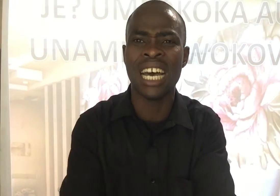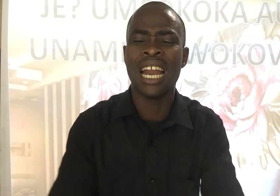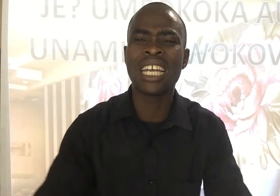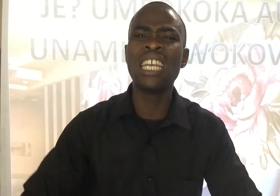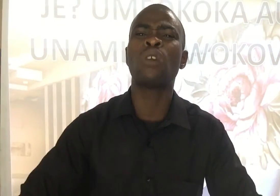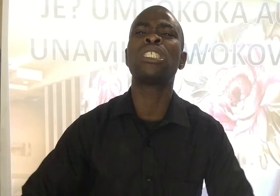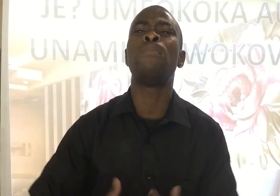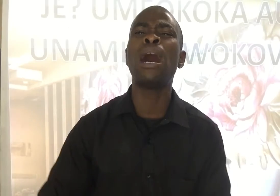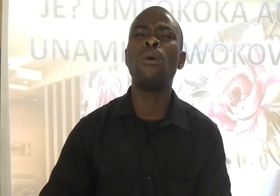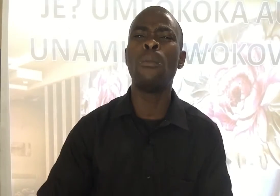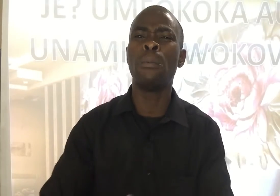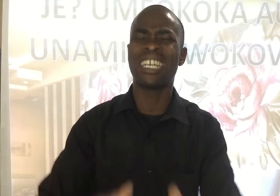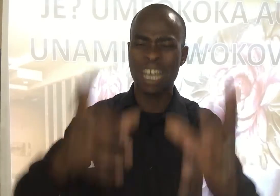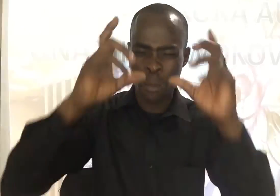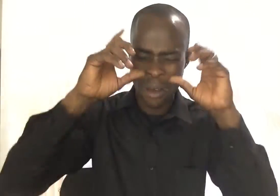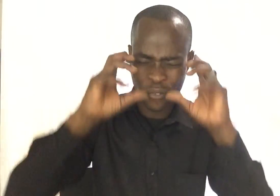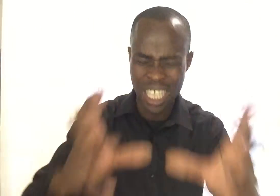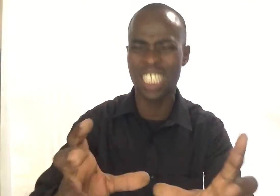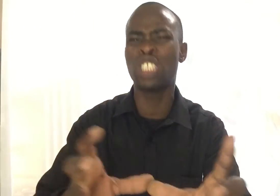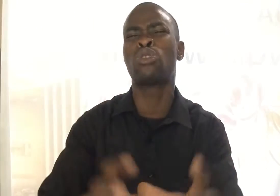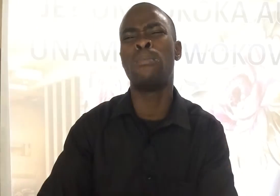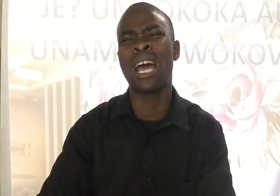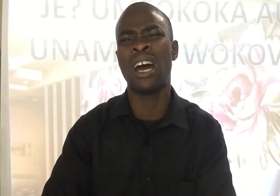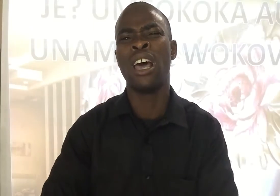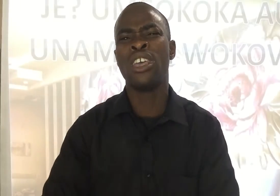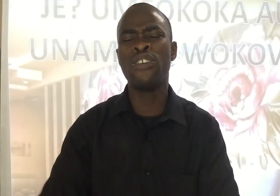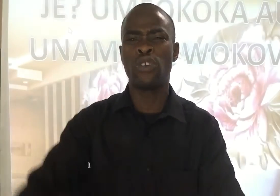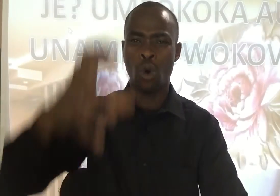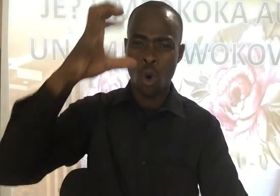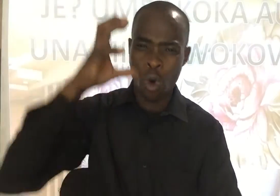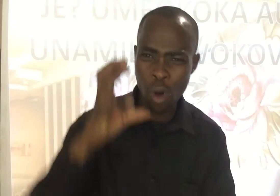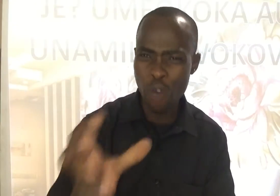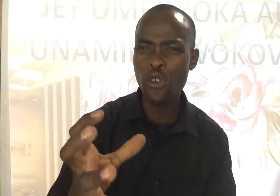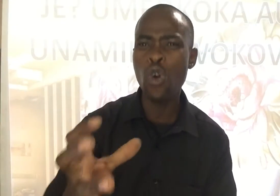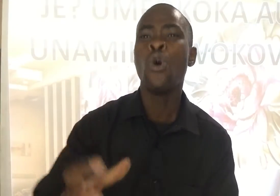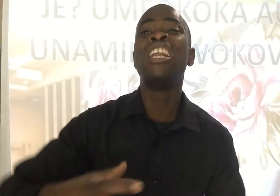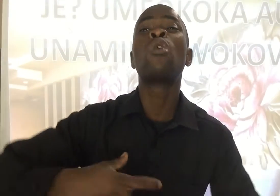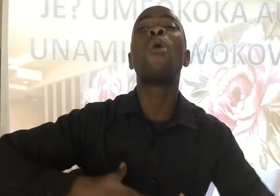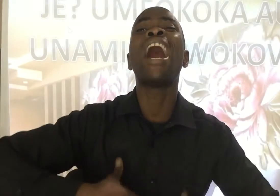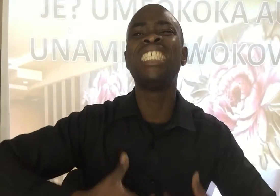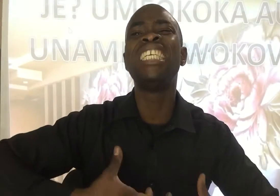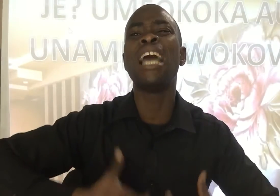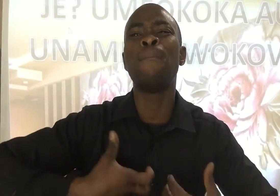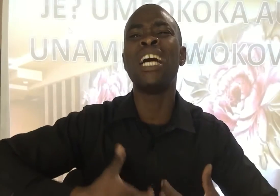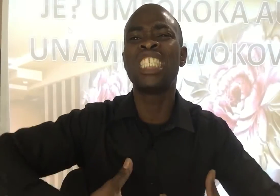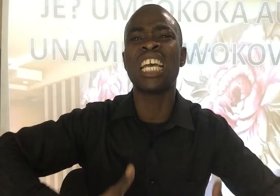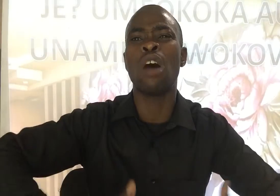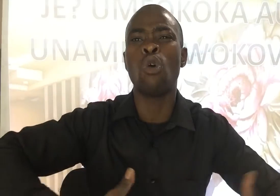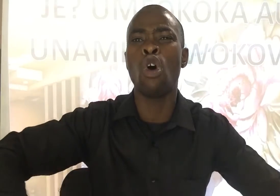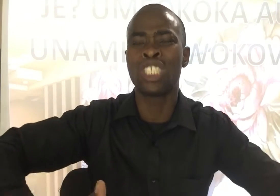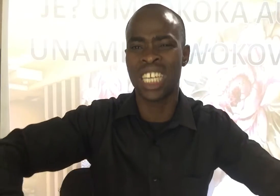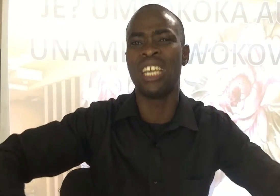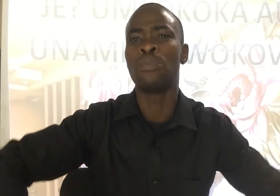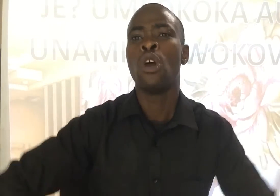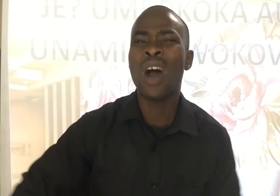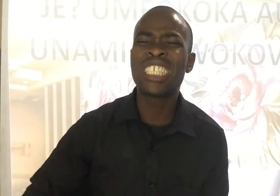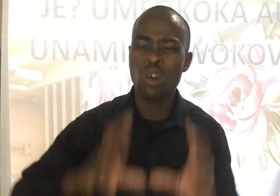Lakini kwa sababu umefanya kitu kibaya Hivo wokofu ni kwajiri ya maisha ya wote Wache